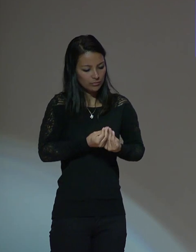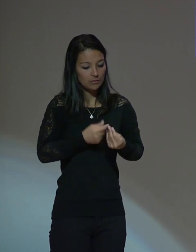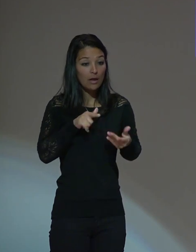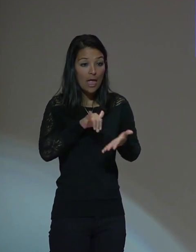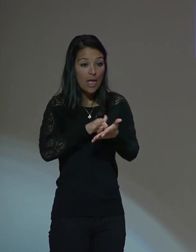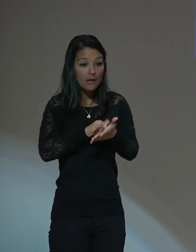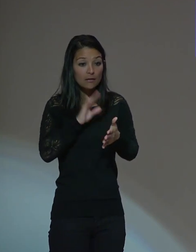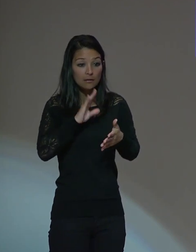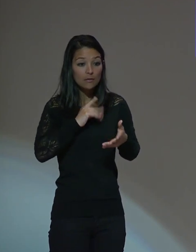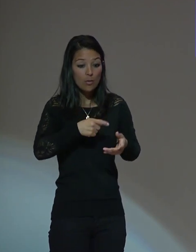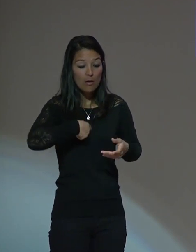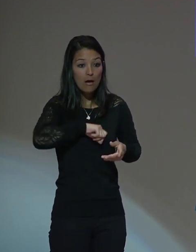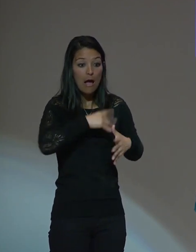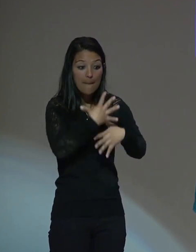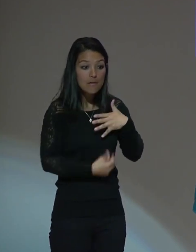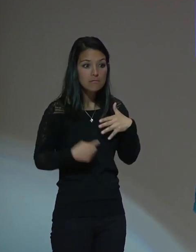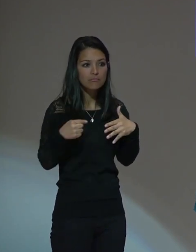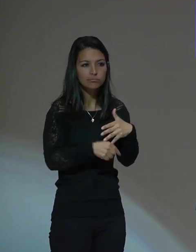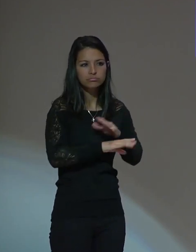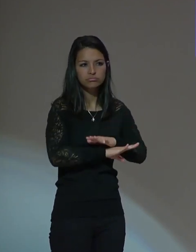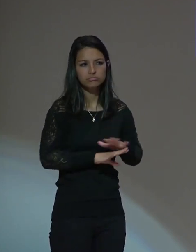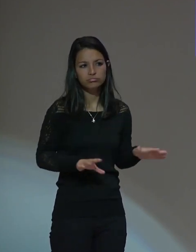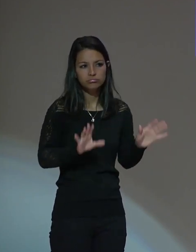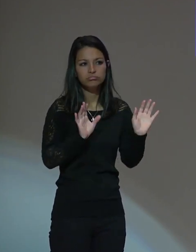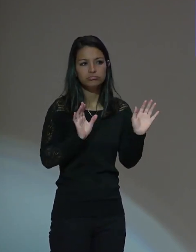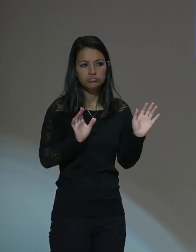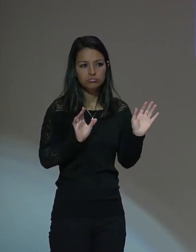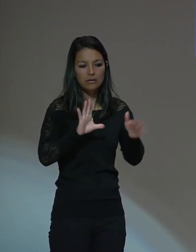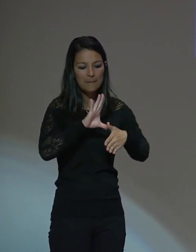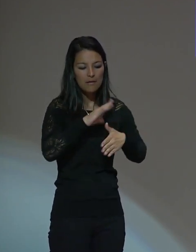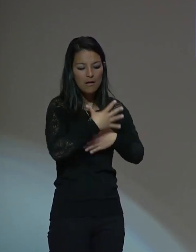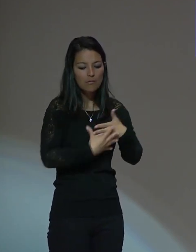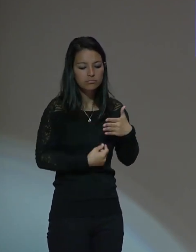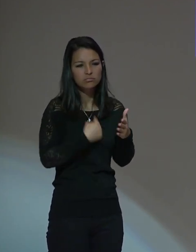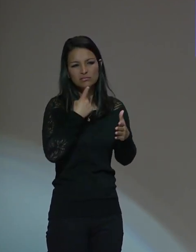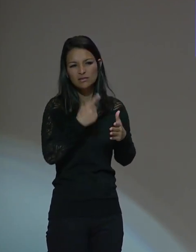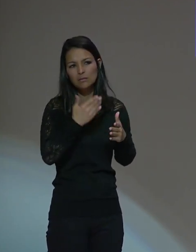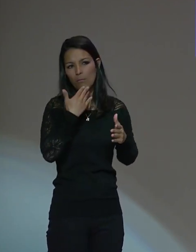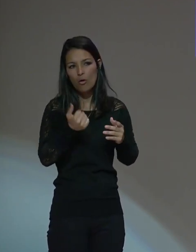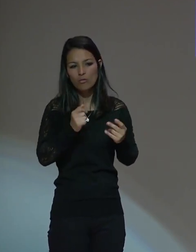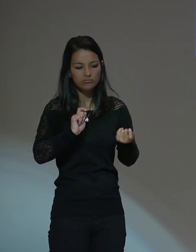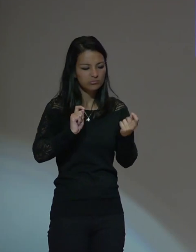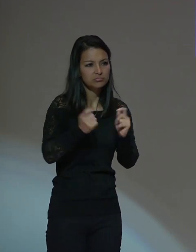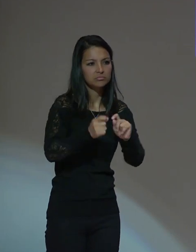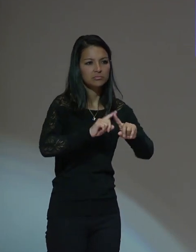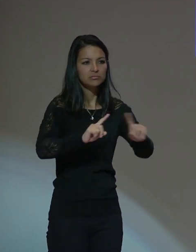encontrar otras opciones. Entonces,